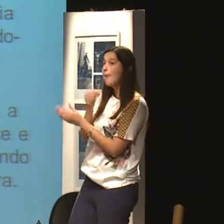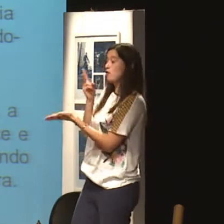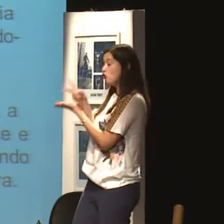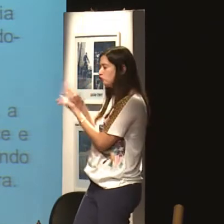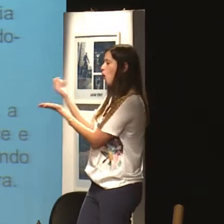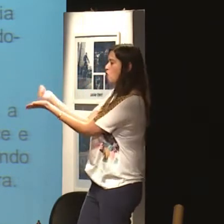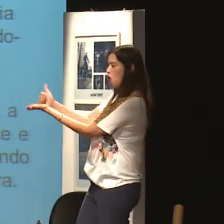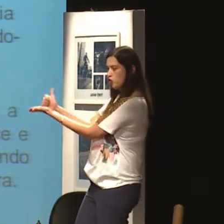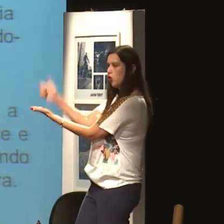Continuando.